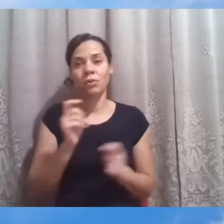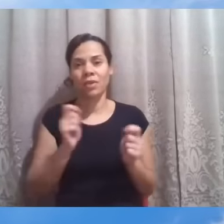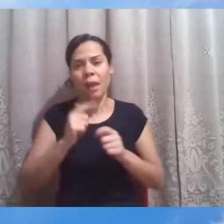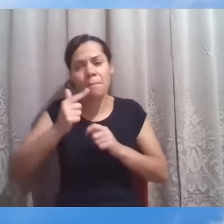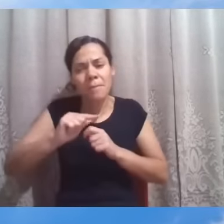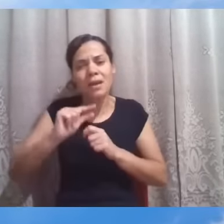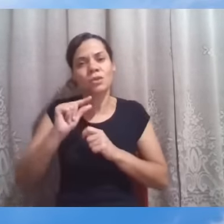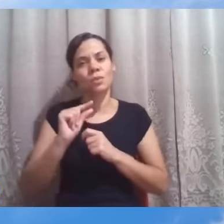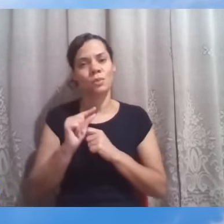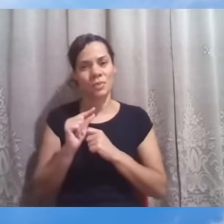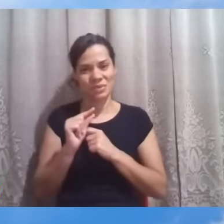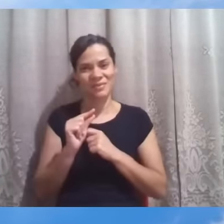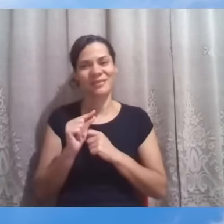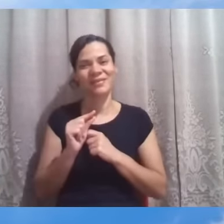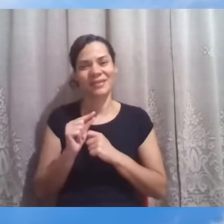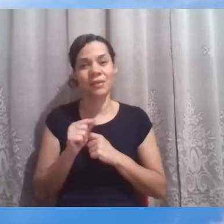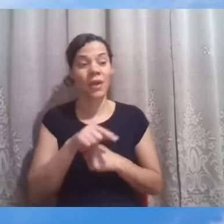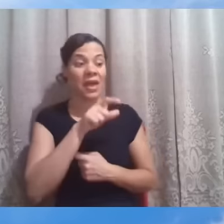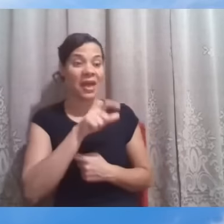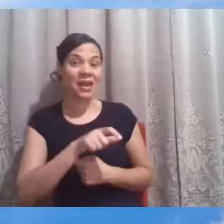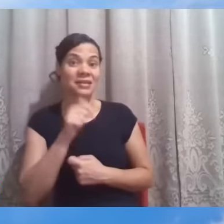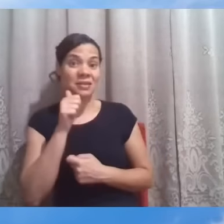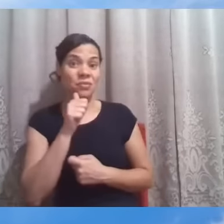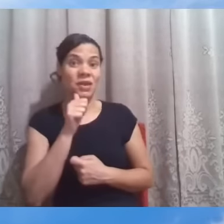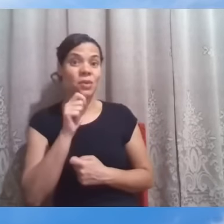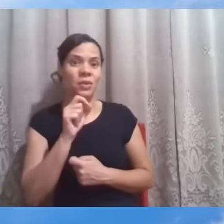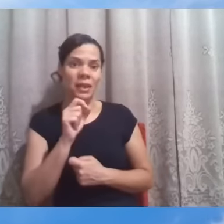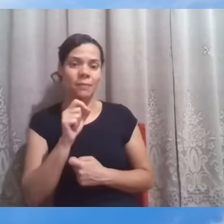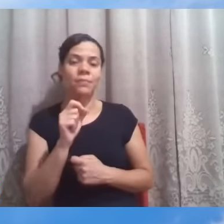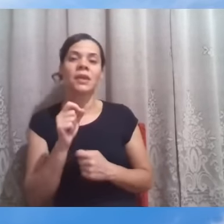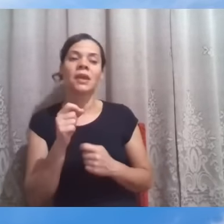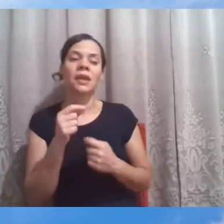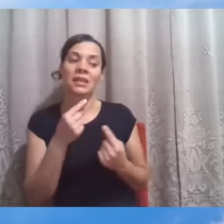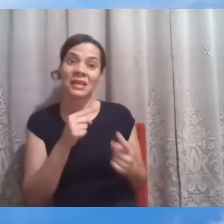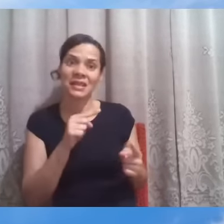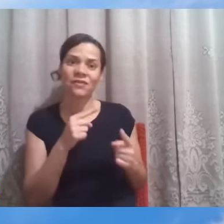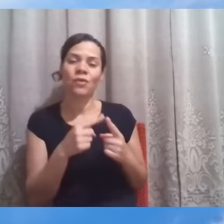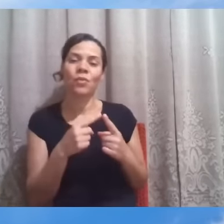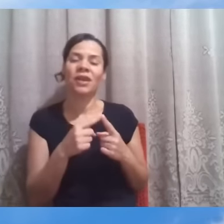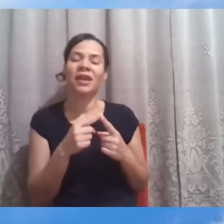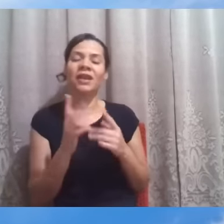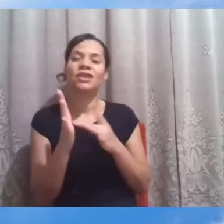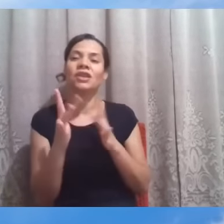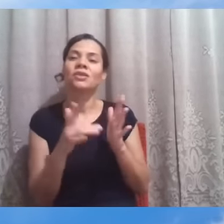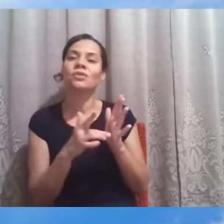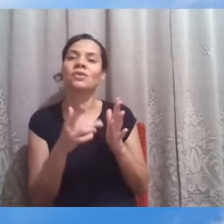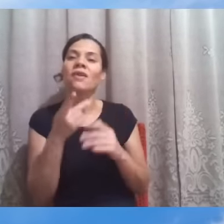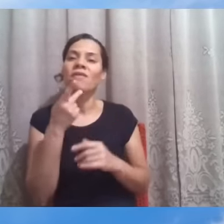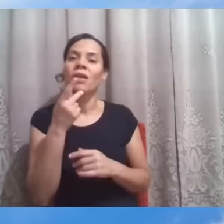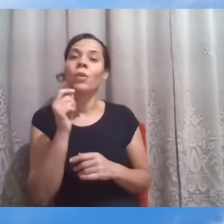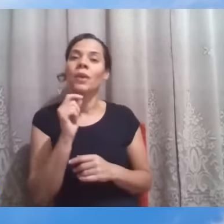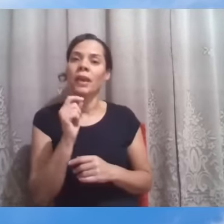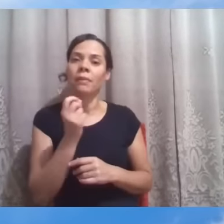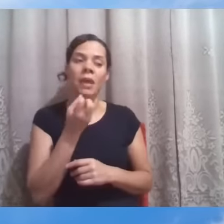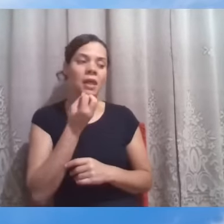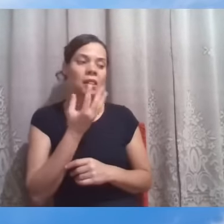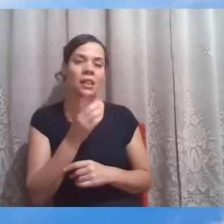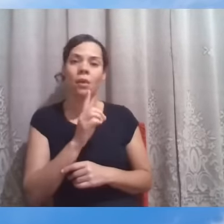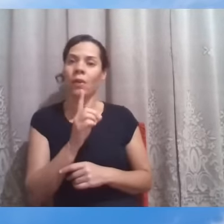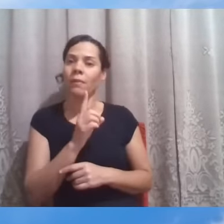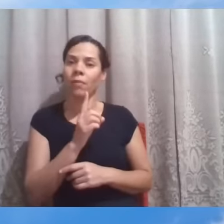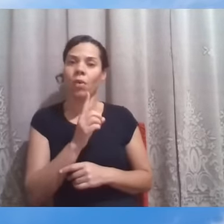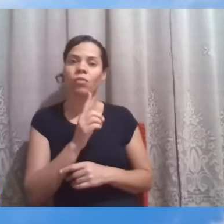Então, a ela é outro desafio. Jesus diz assim, olha, não é bom tirar o pão da mesa dos filhos e dar aos cachorrinhos.